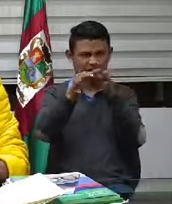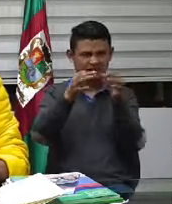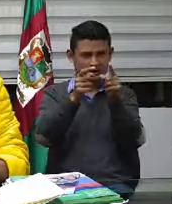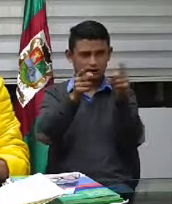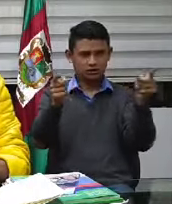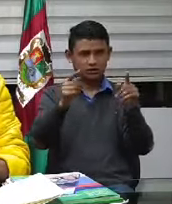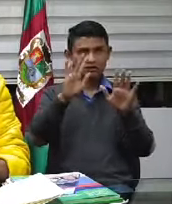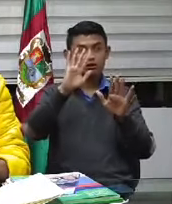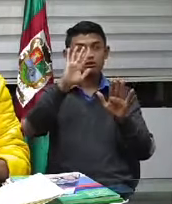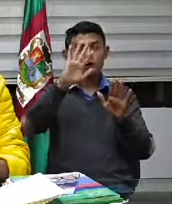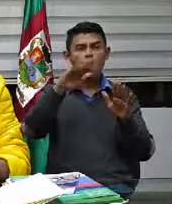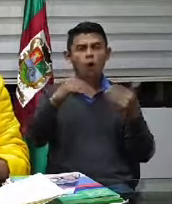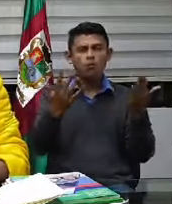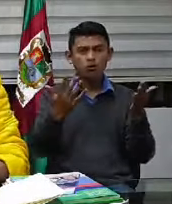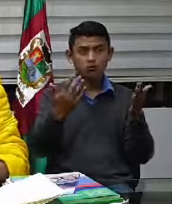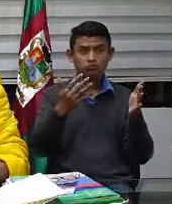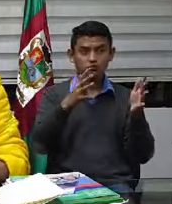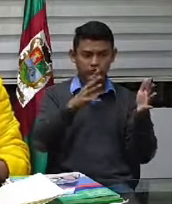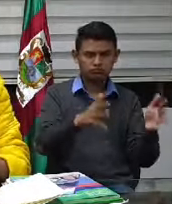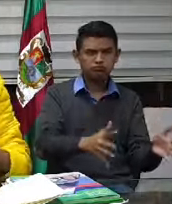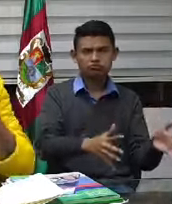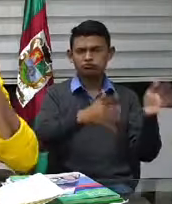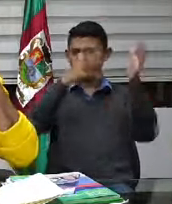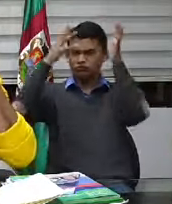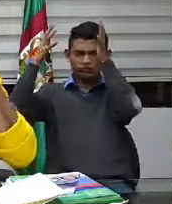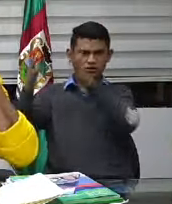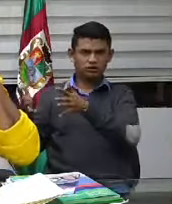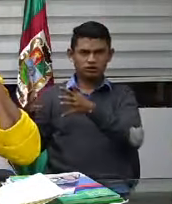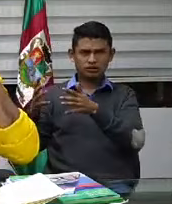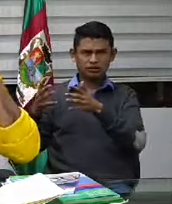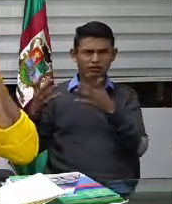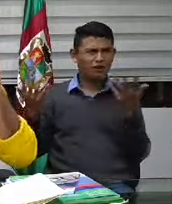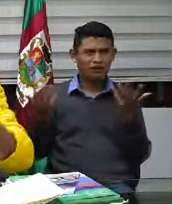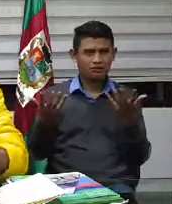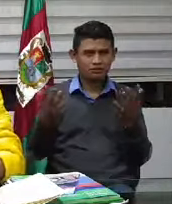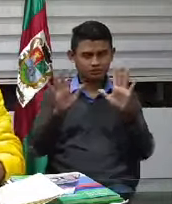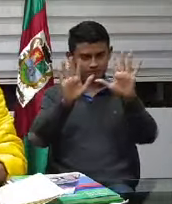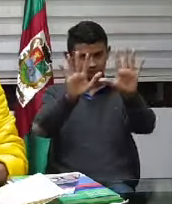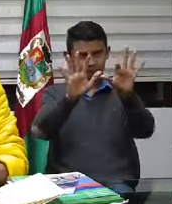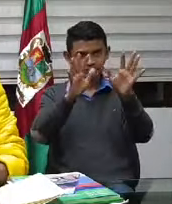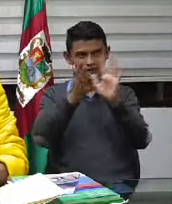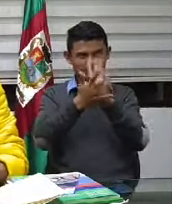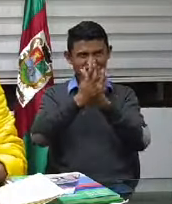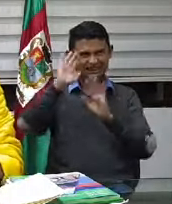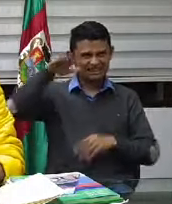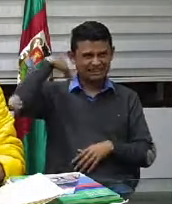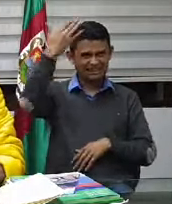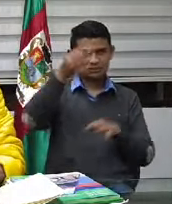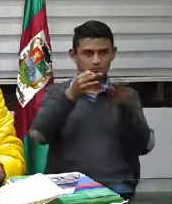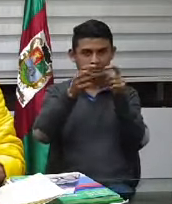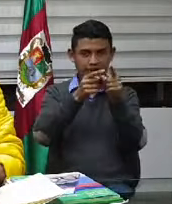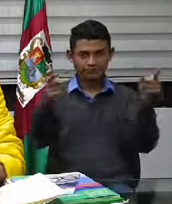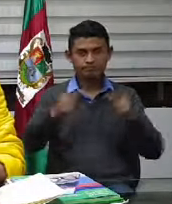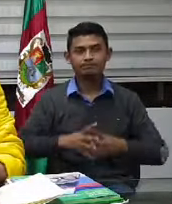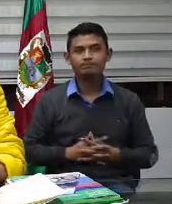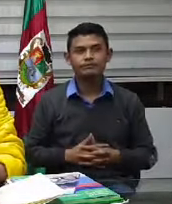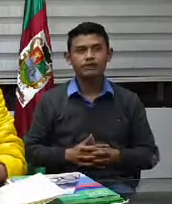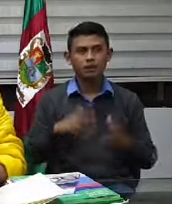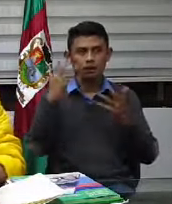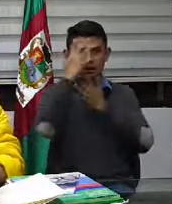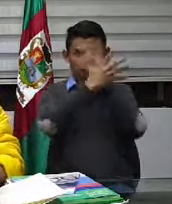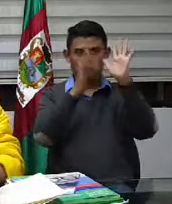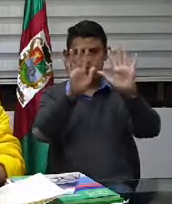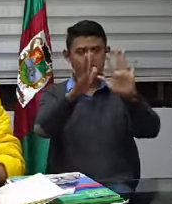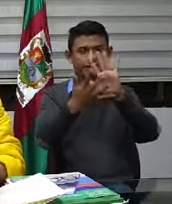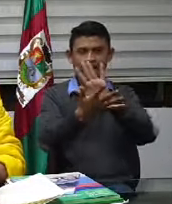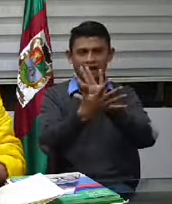comenzando para que las personas puedan salir y hacer las compras más cercanas con precios de la plaza de mercado no